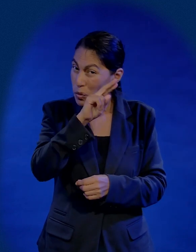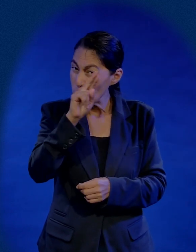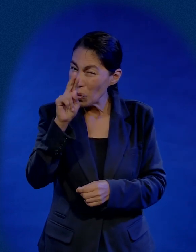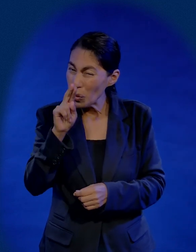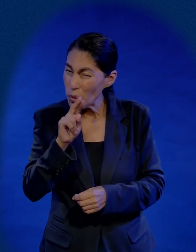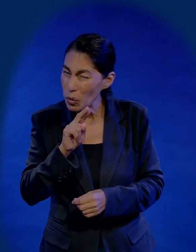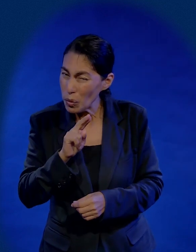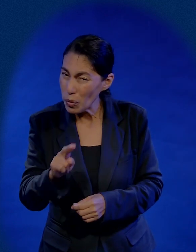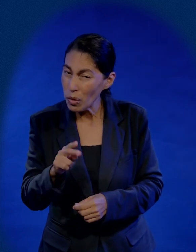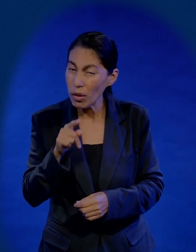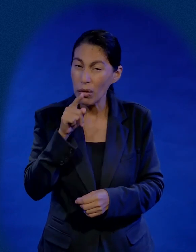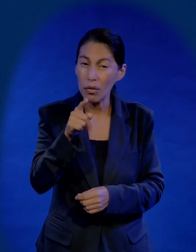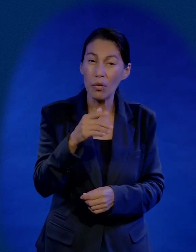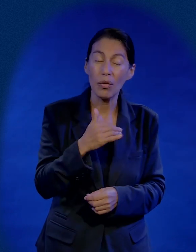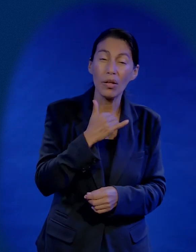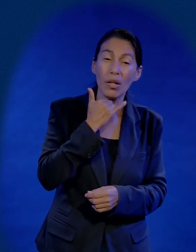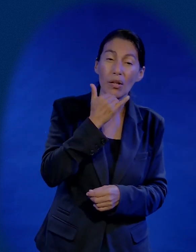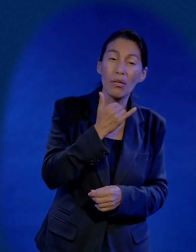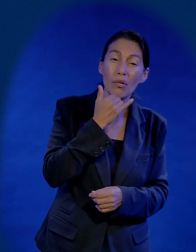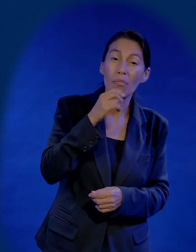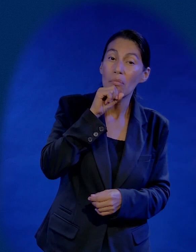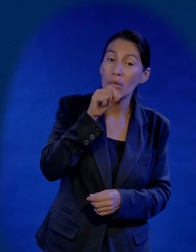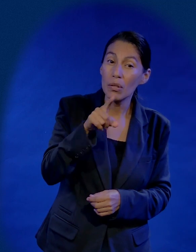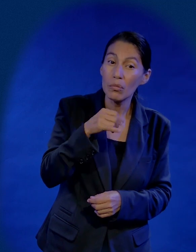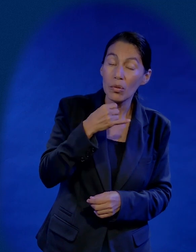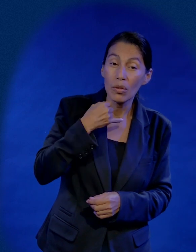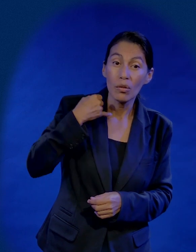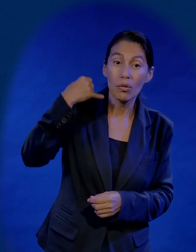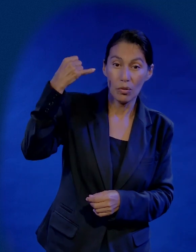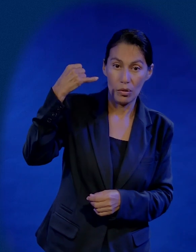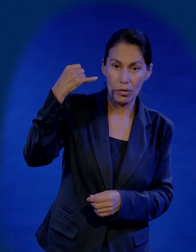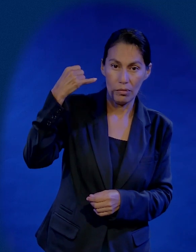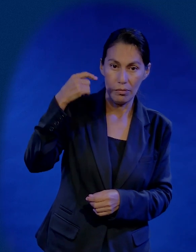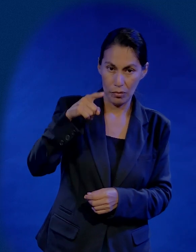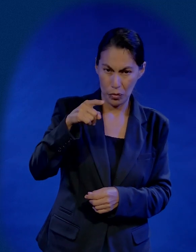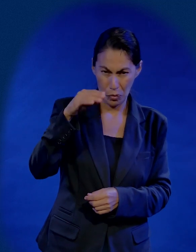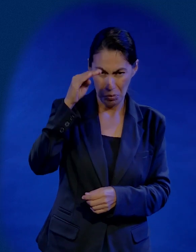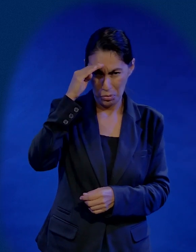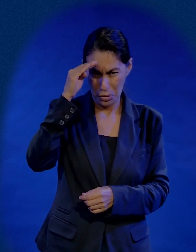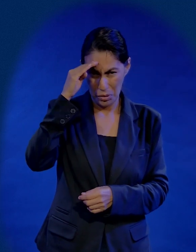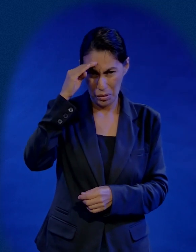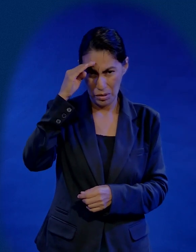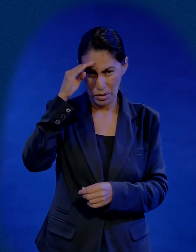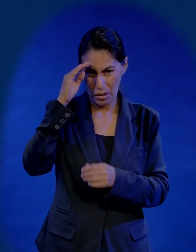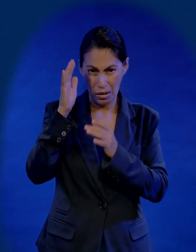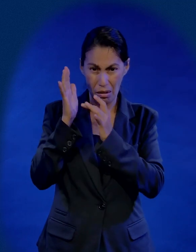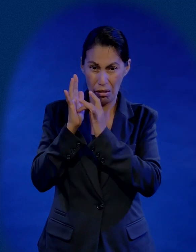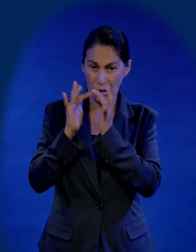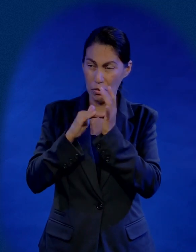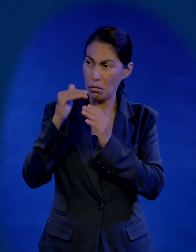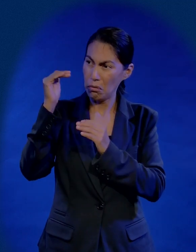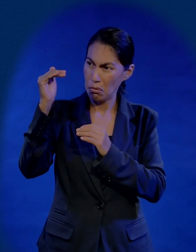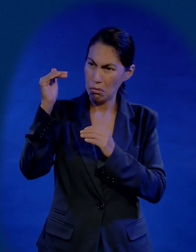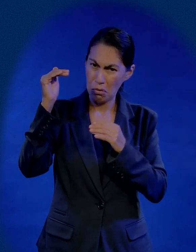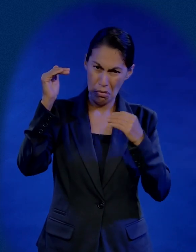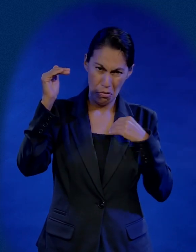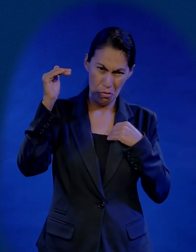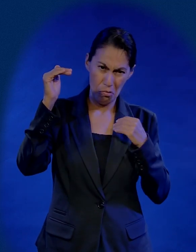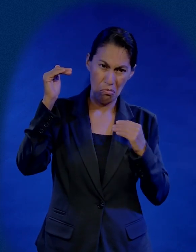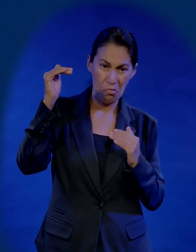pero nunca nunca nunca cometas el error de Judas nunca pienses que